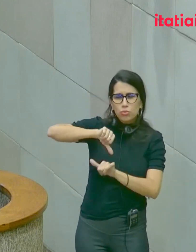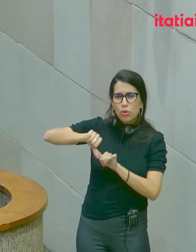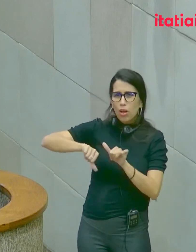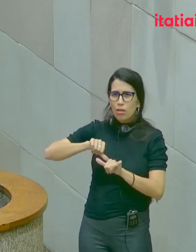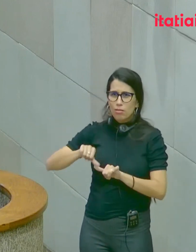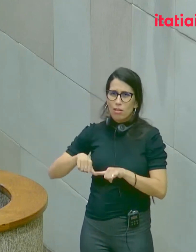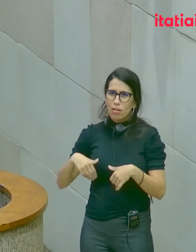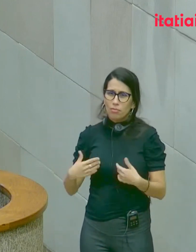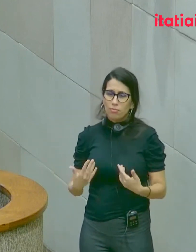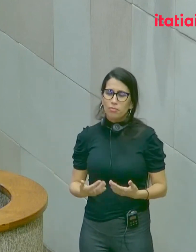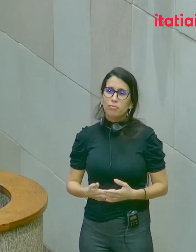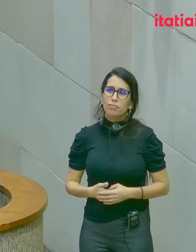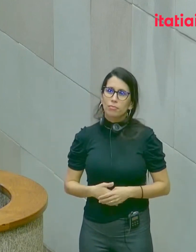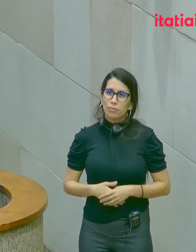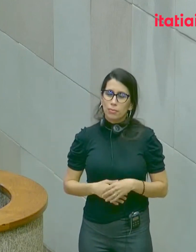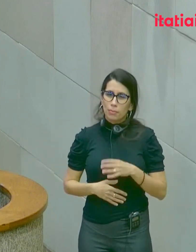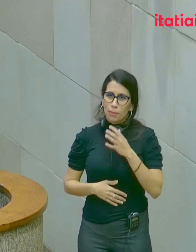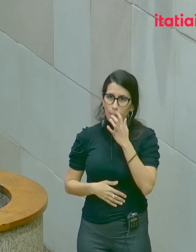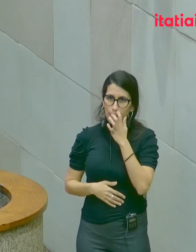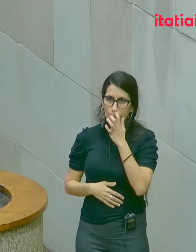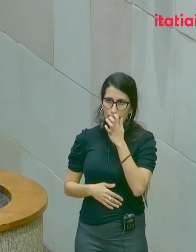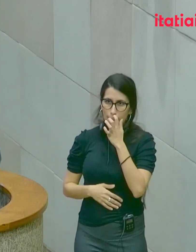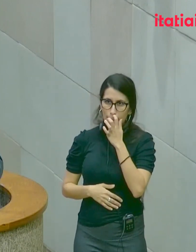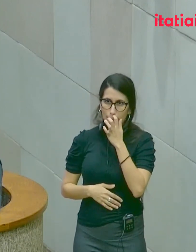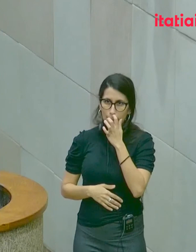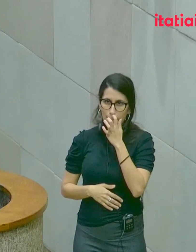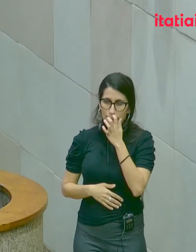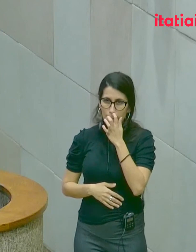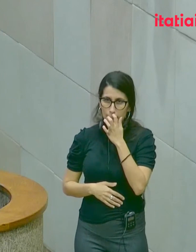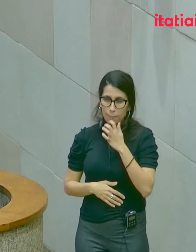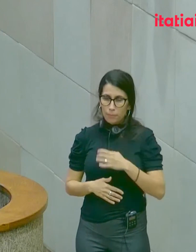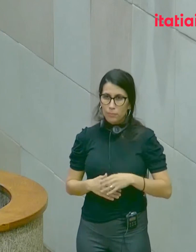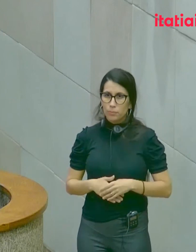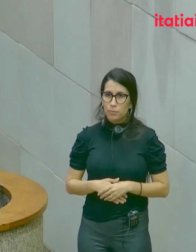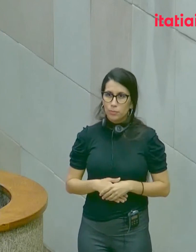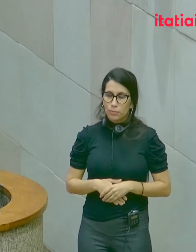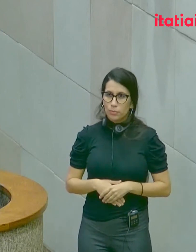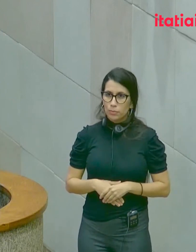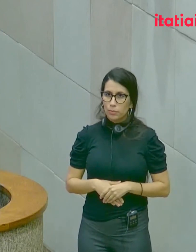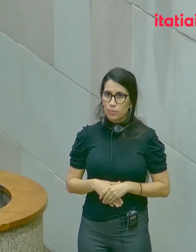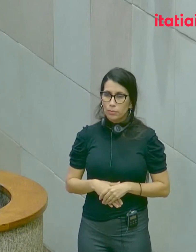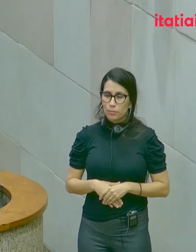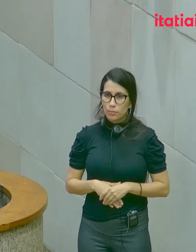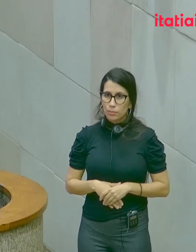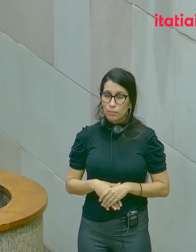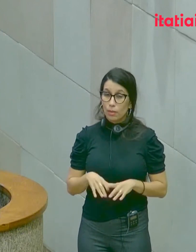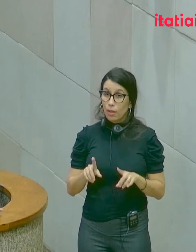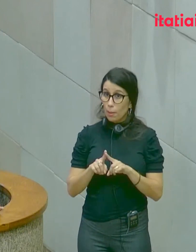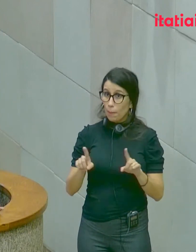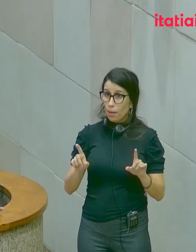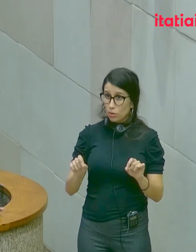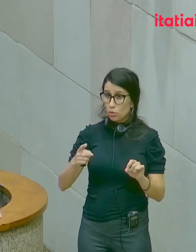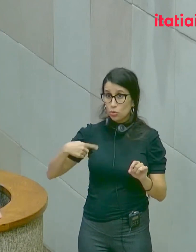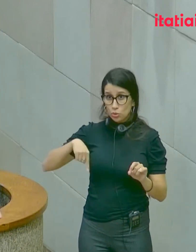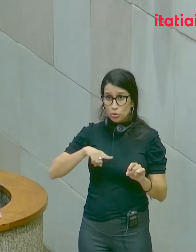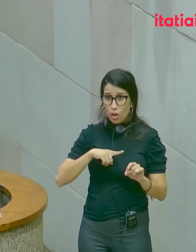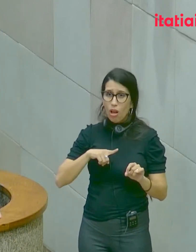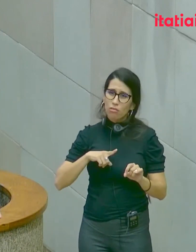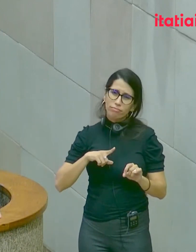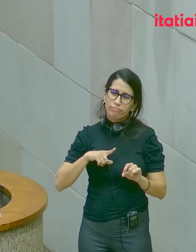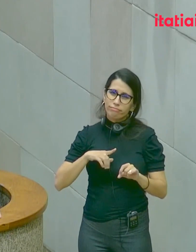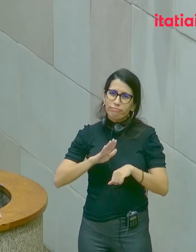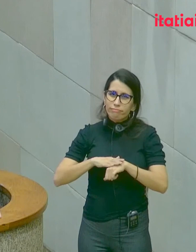dimensão transcendental que há de existir, de algum modo. Mas, nós somos temporários.